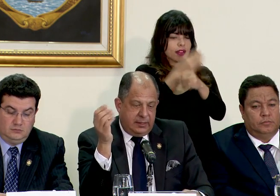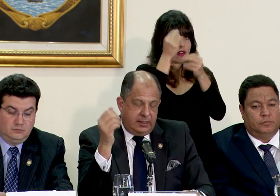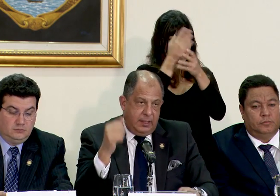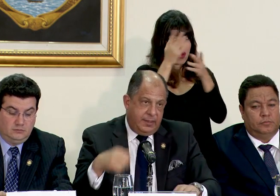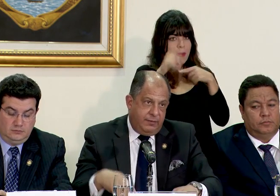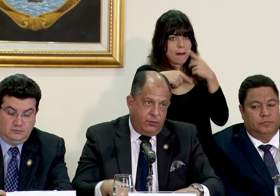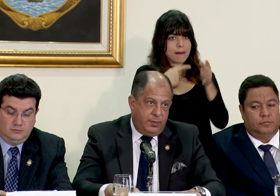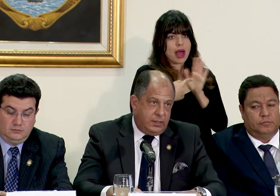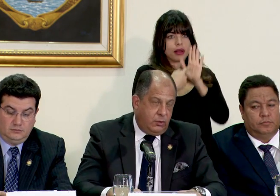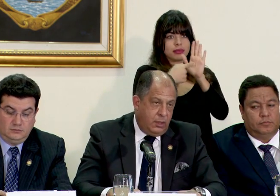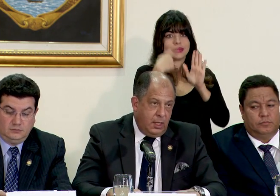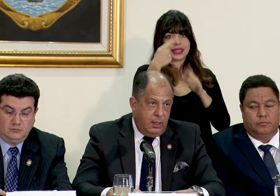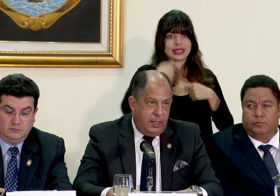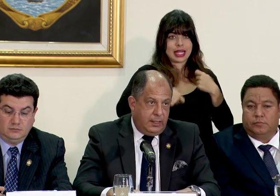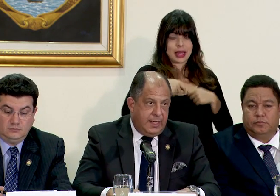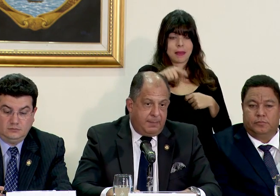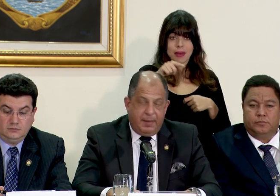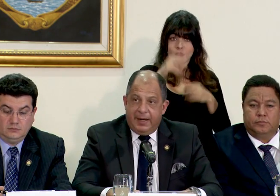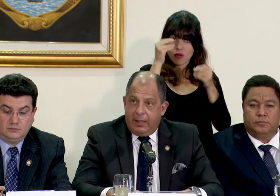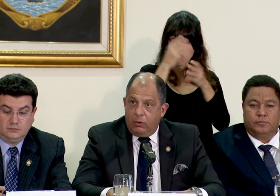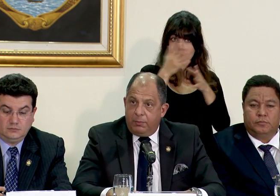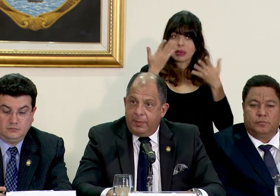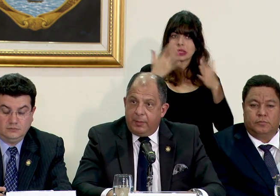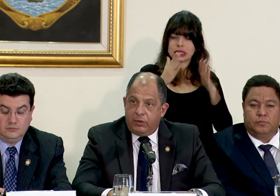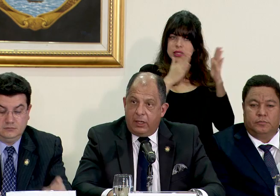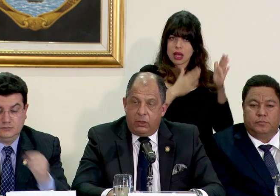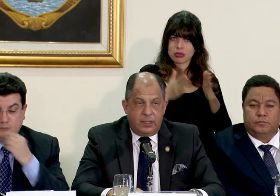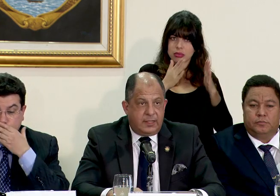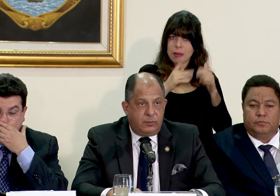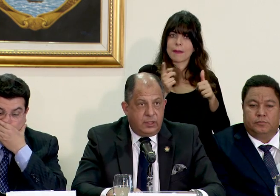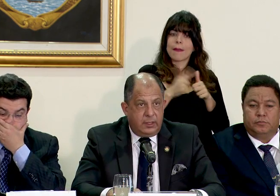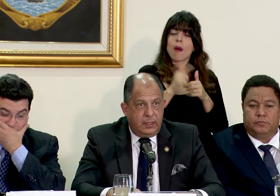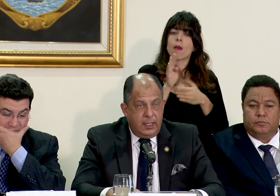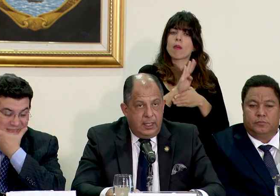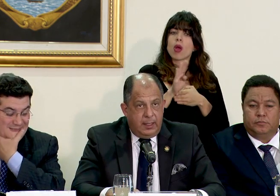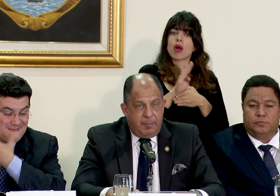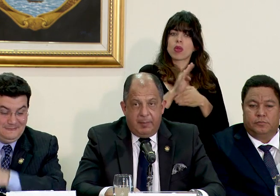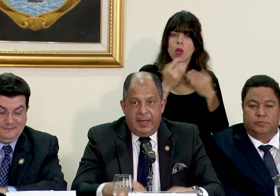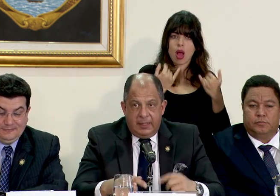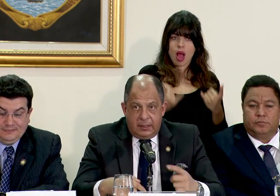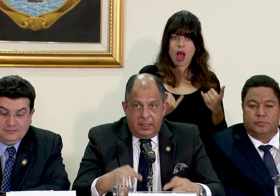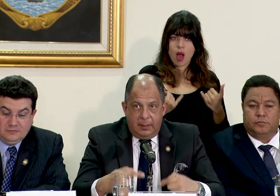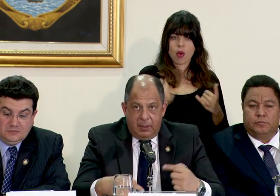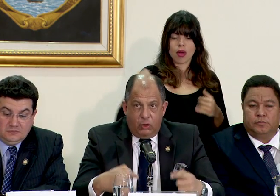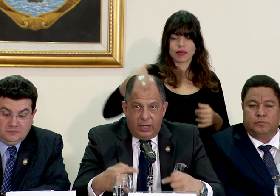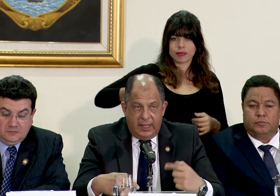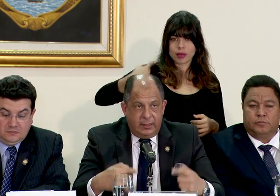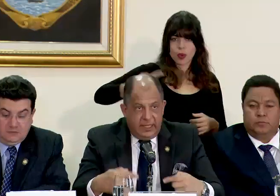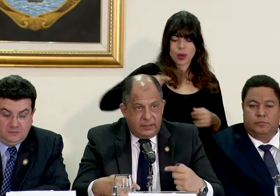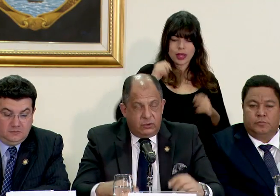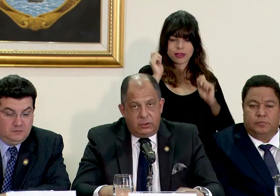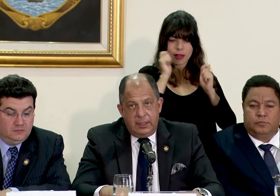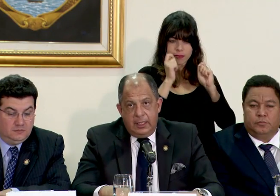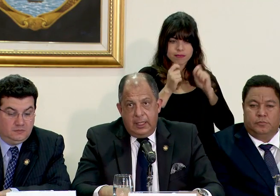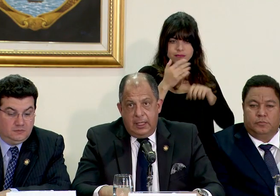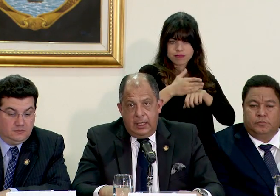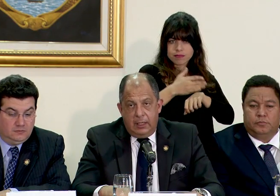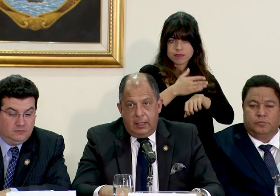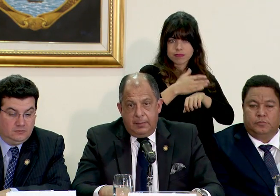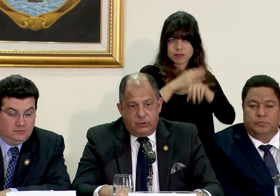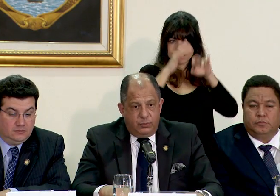presentar en el mes de septiembre. Ese informe ha sido ya preparado en un primer borrador, estamos en permanente mejora del texto